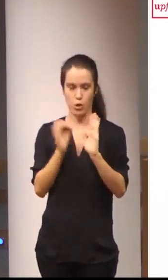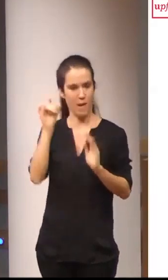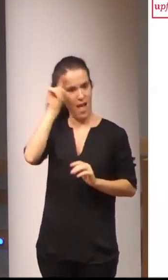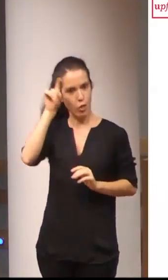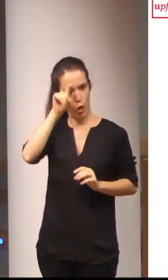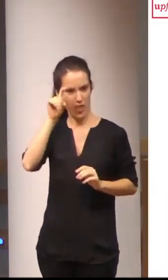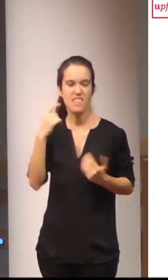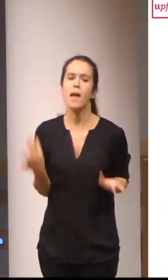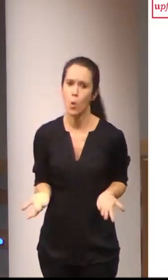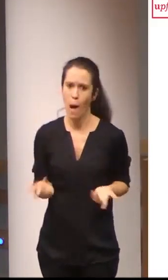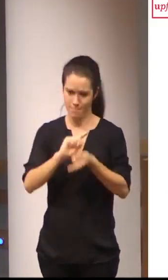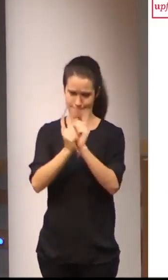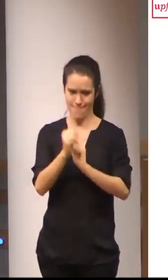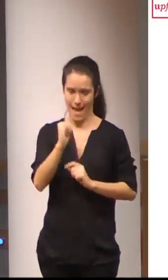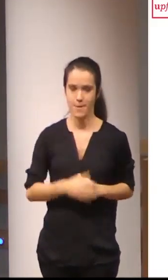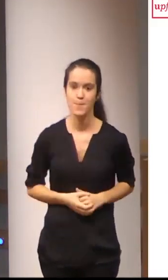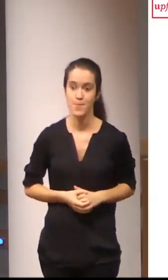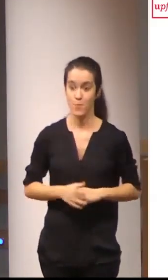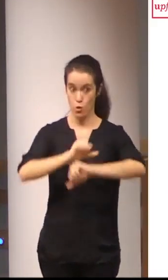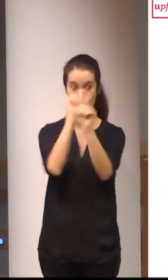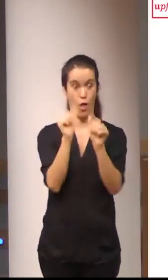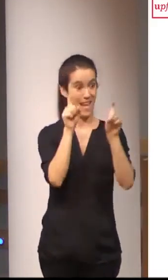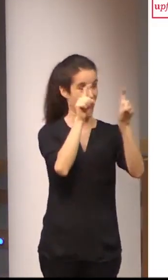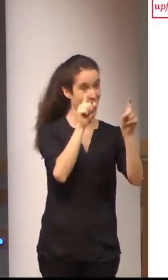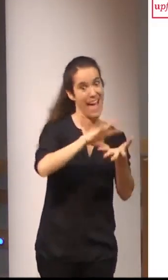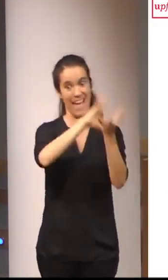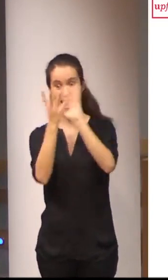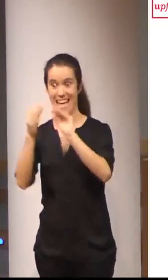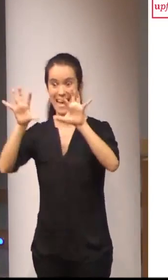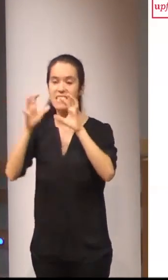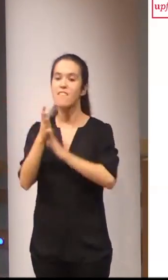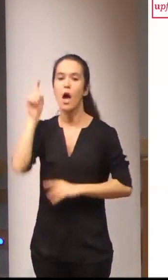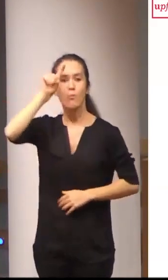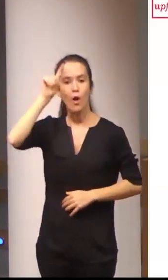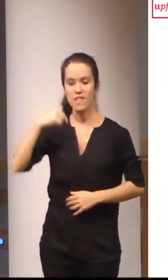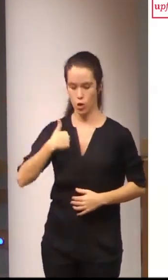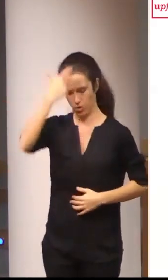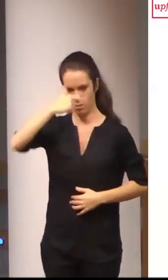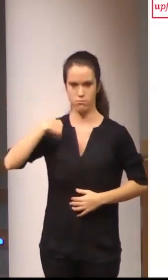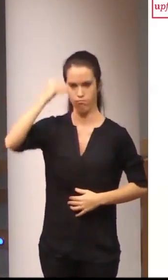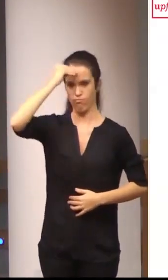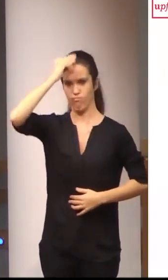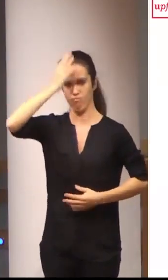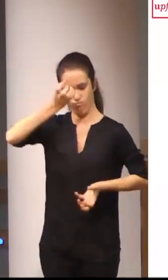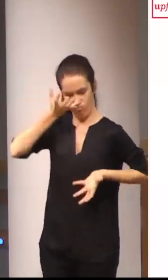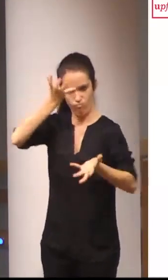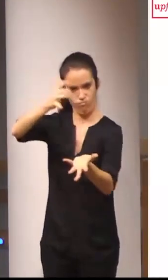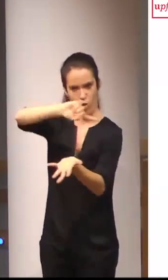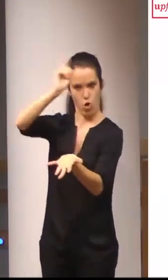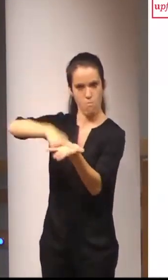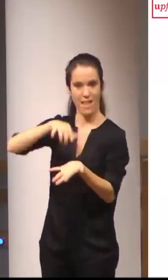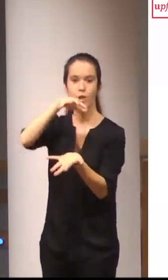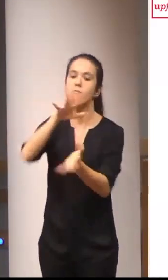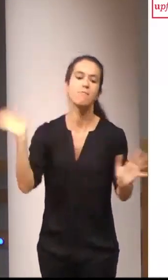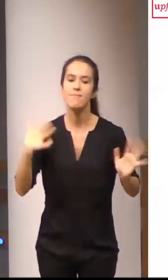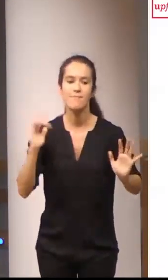docentes. en este cambio de modelo el profesor deja de ser el depositario del conocimiento absoluto y pasa a ser un